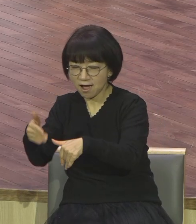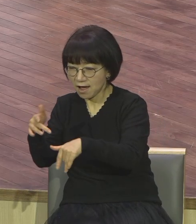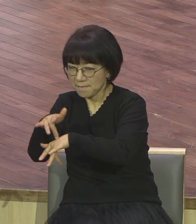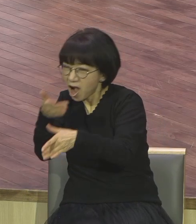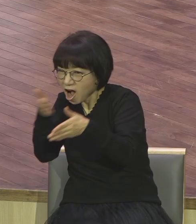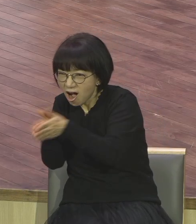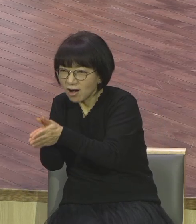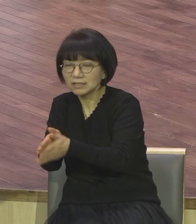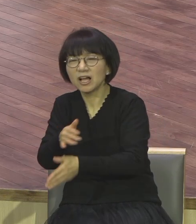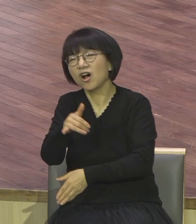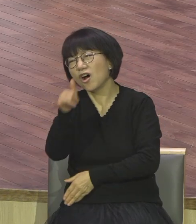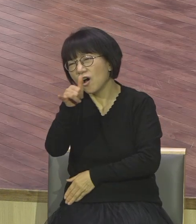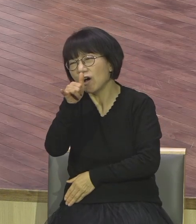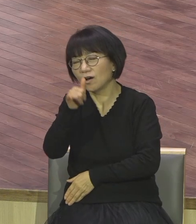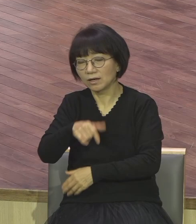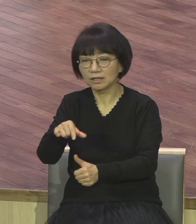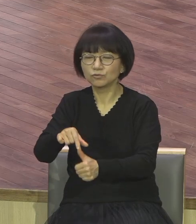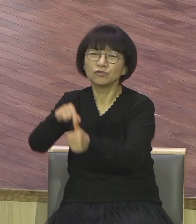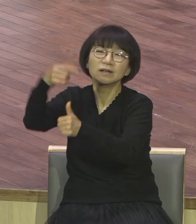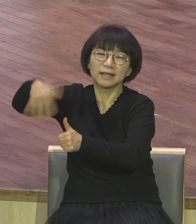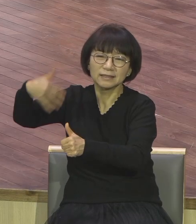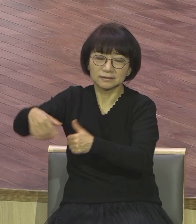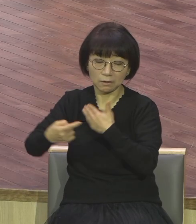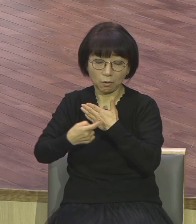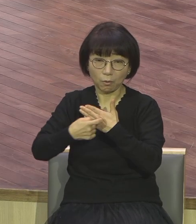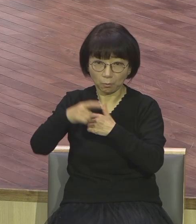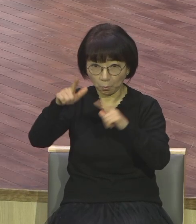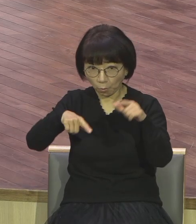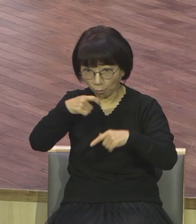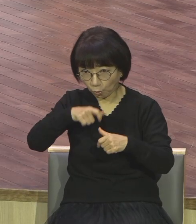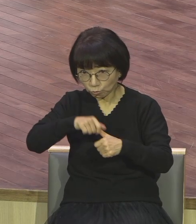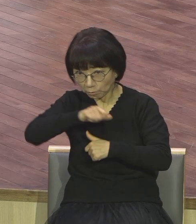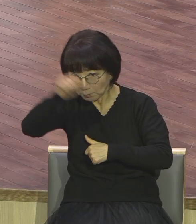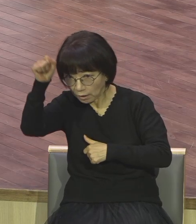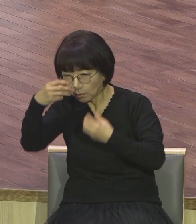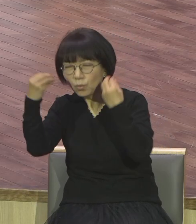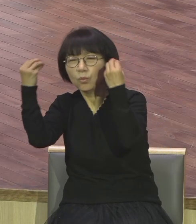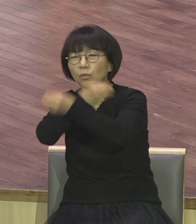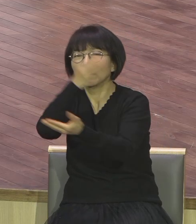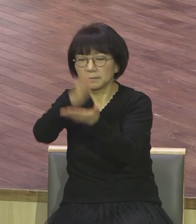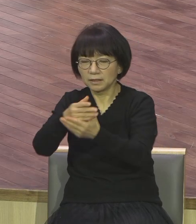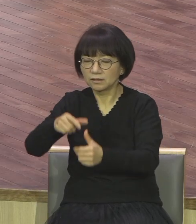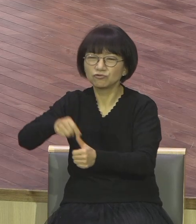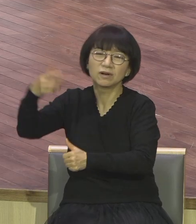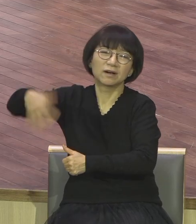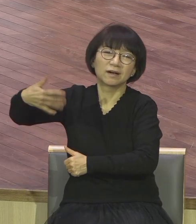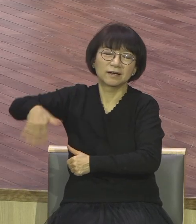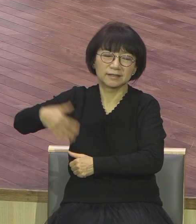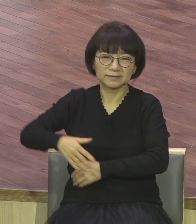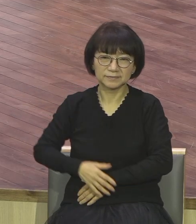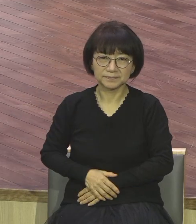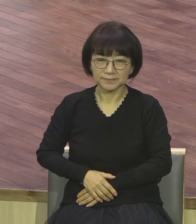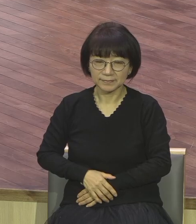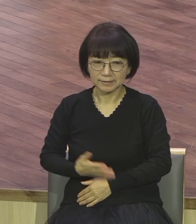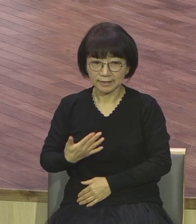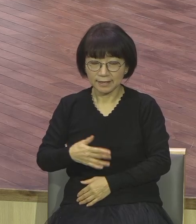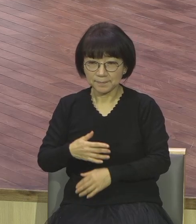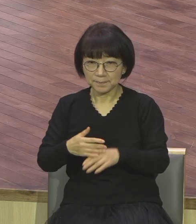사실은 구원 받은 끝이 비슷하니까 이 마귀는 하나님의 사역을 어떻게 해요 계모하게